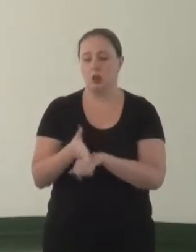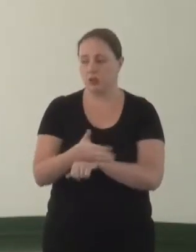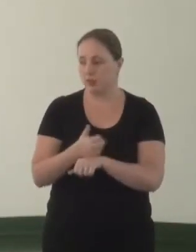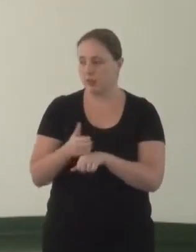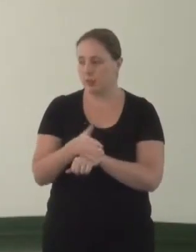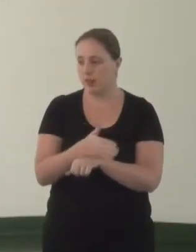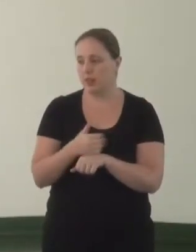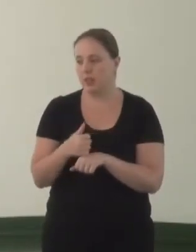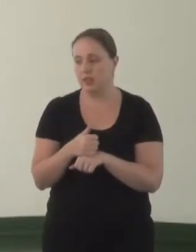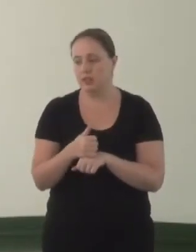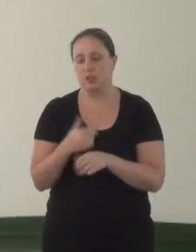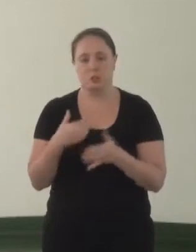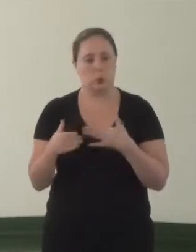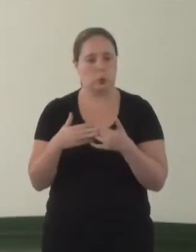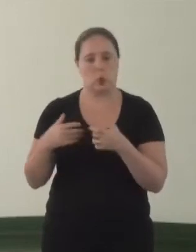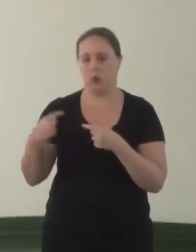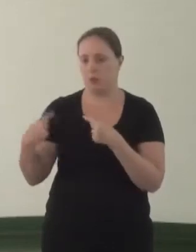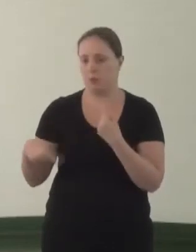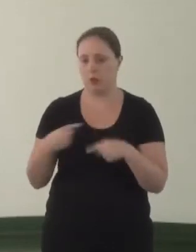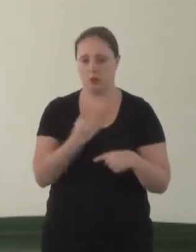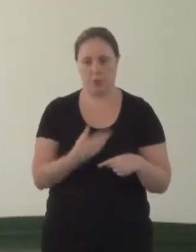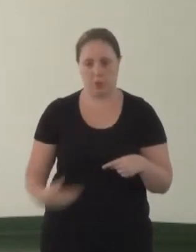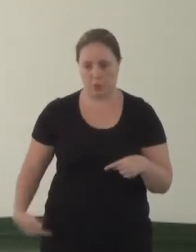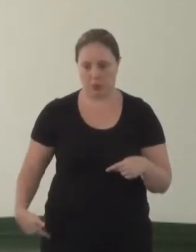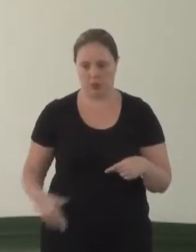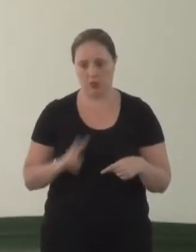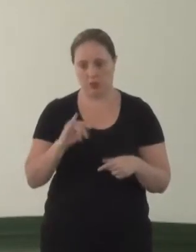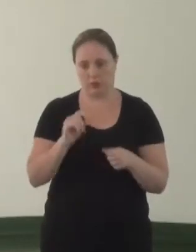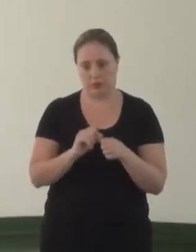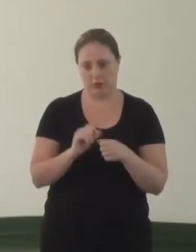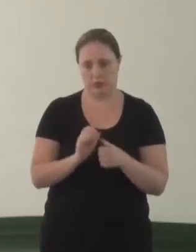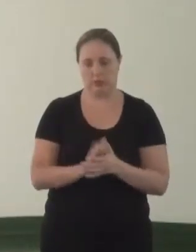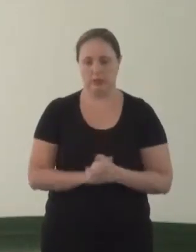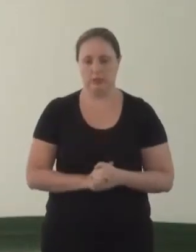em qualquer política pública que venha a ser feita.